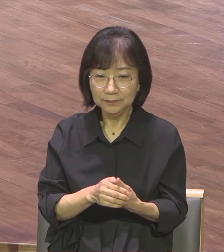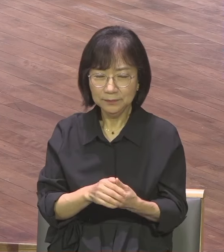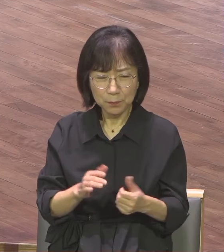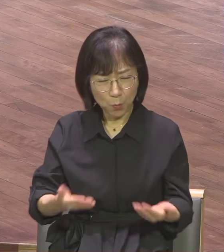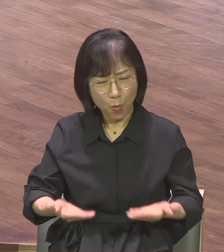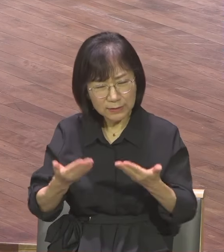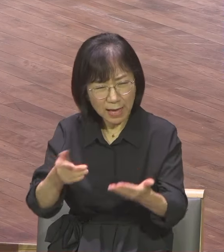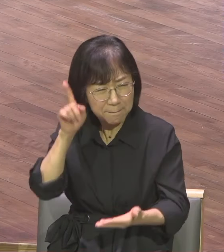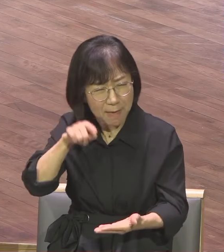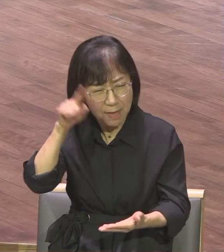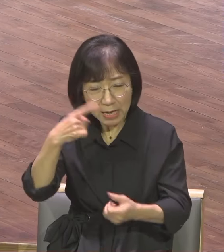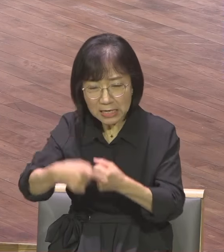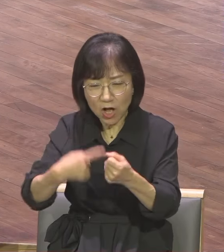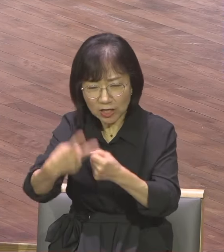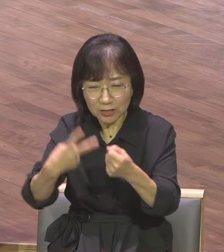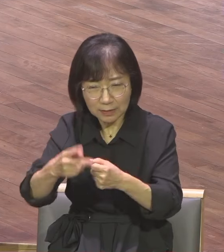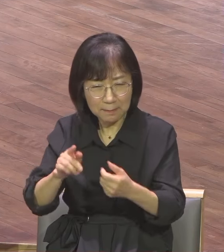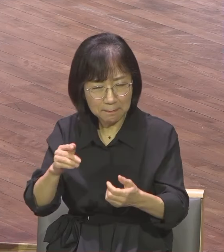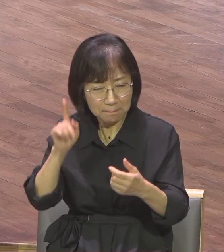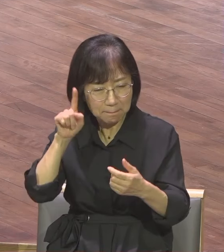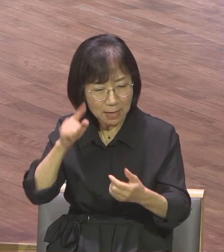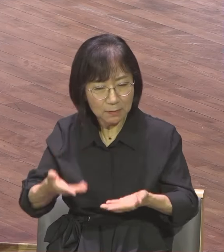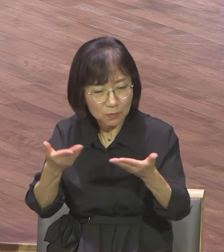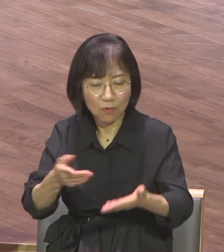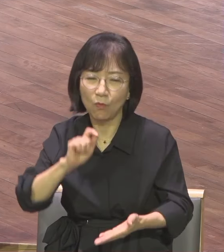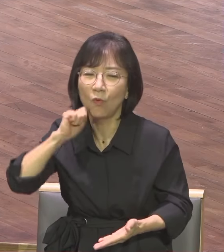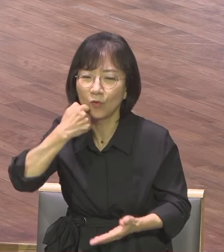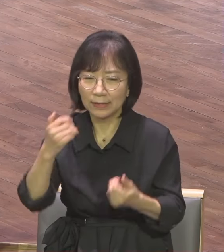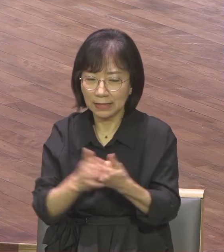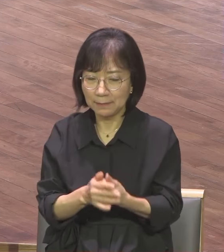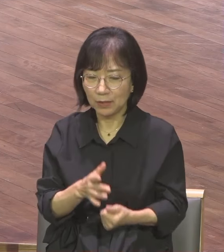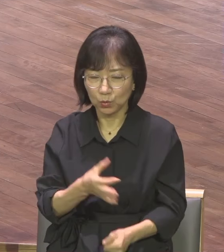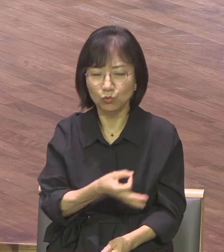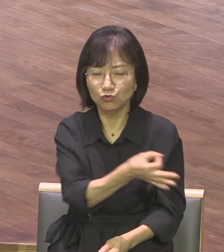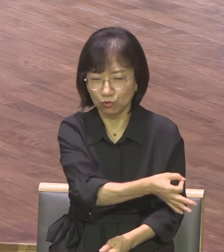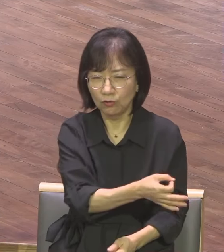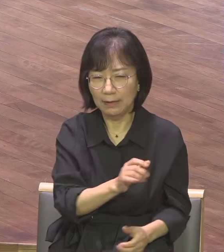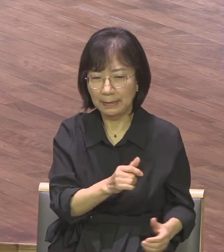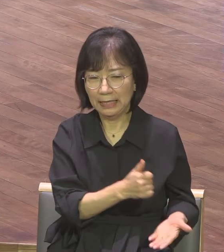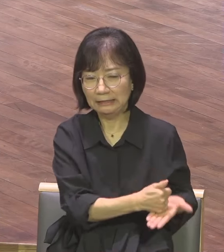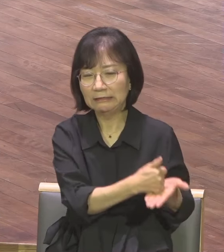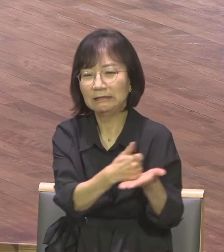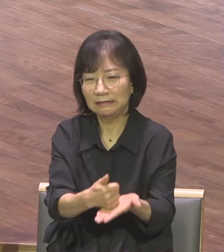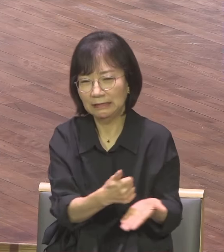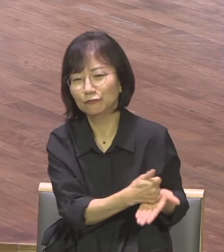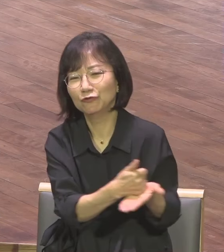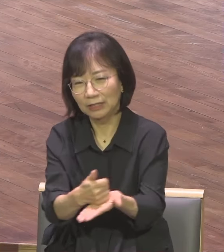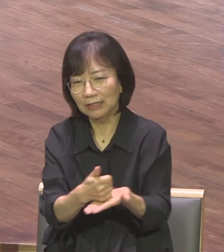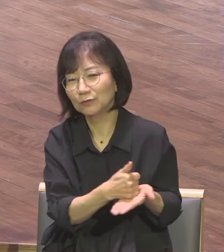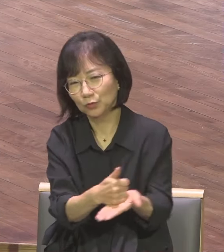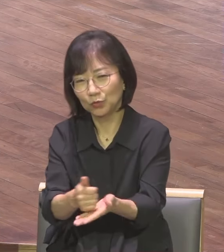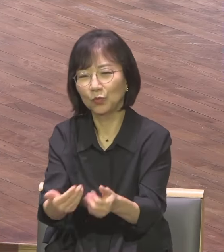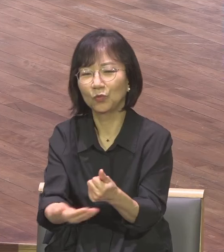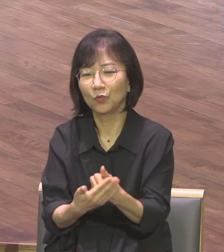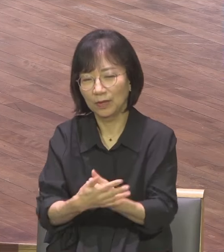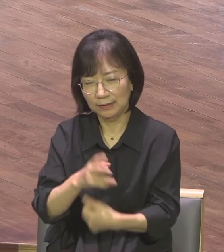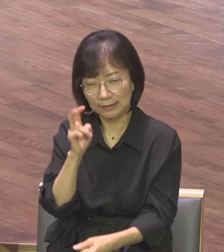그 문제 해결하지 않았습니다 안진뱅이 여전히 안진뱅입니다 그 돈이 그 헌신이